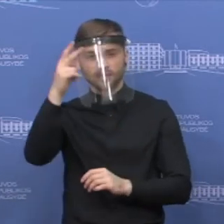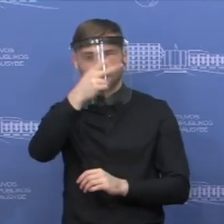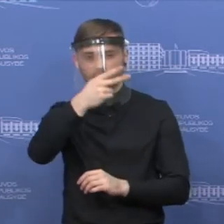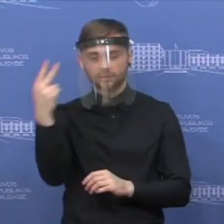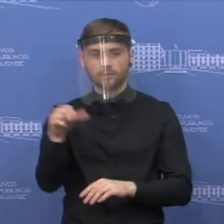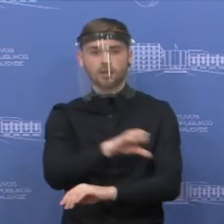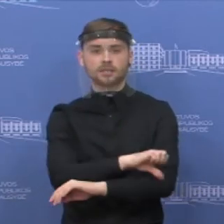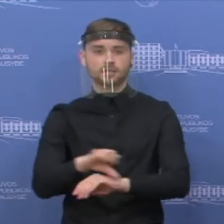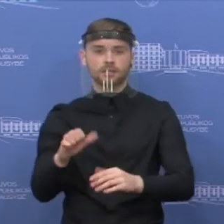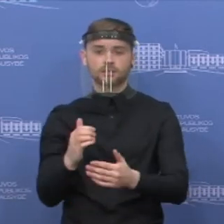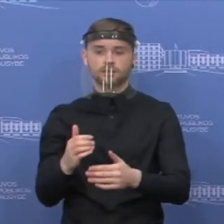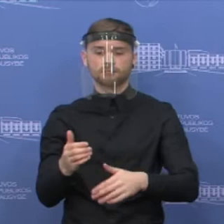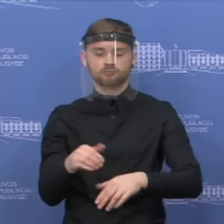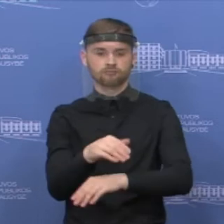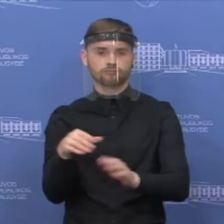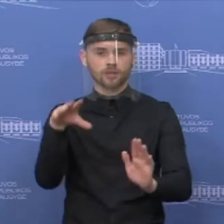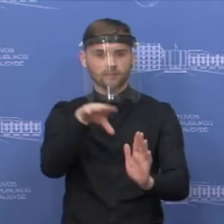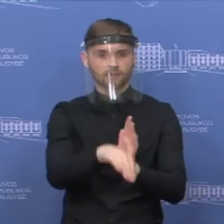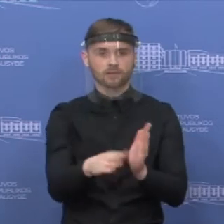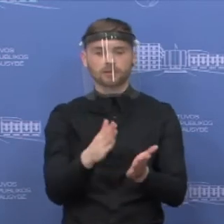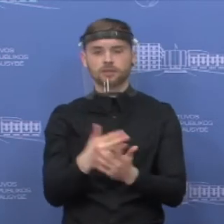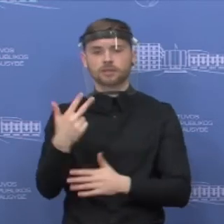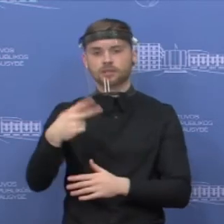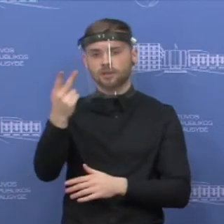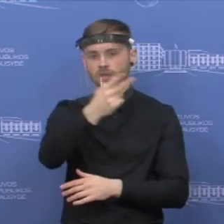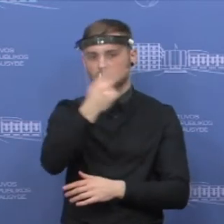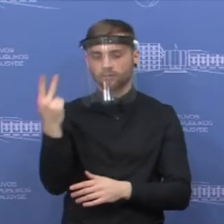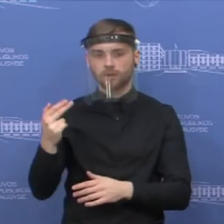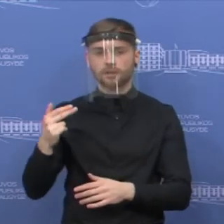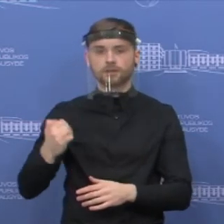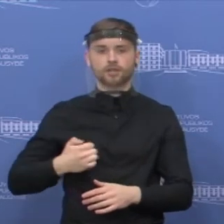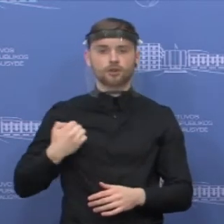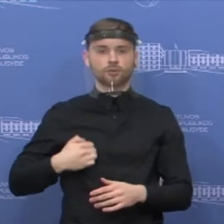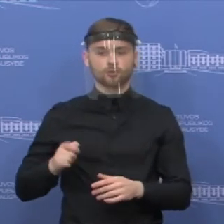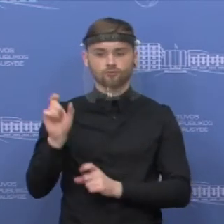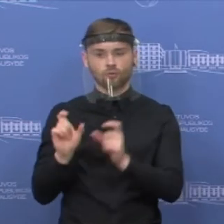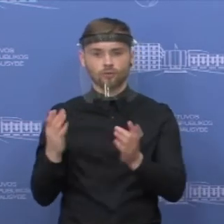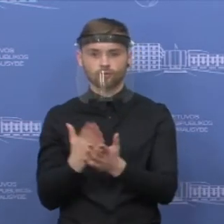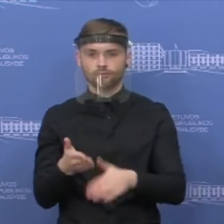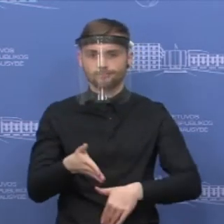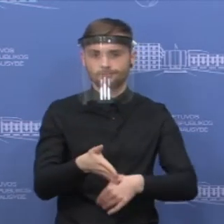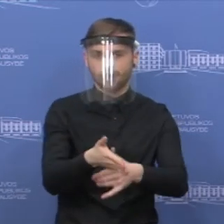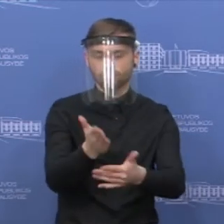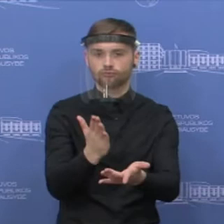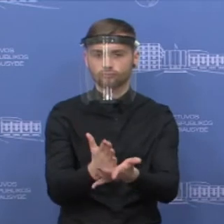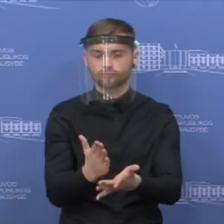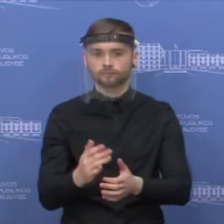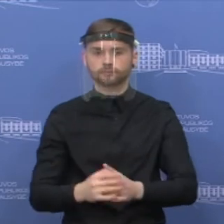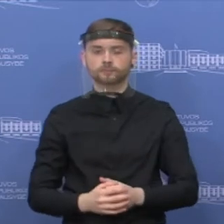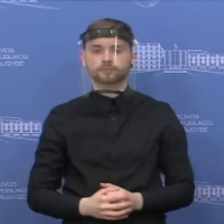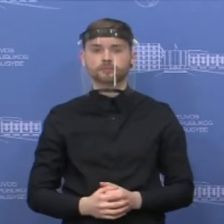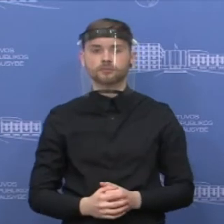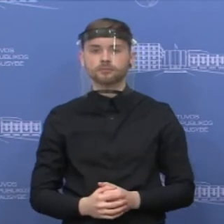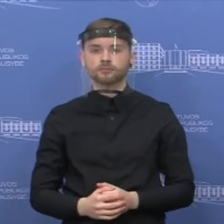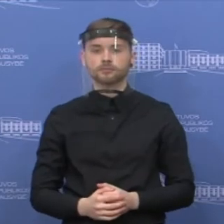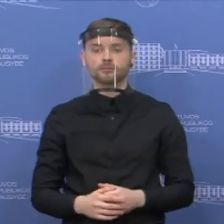tarnybai talkina apie 30 Lietuvos kariuomenės karių. Reikia pasakyti,